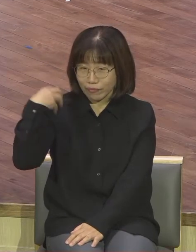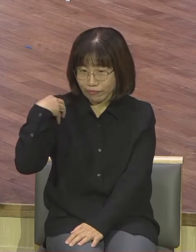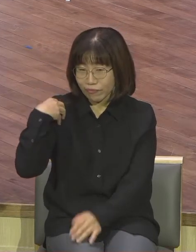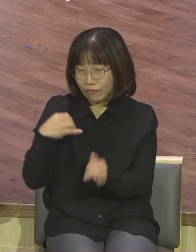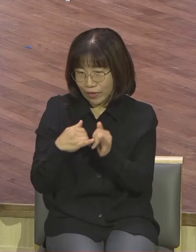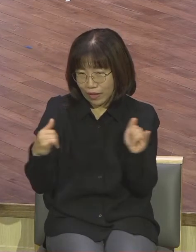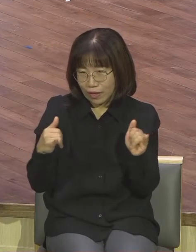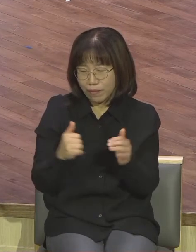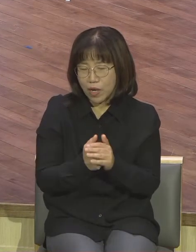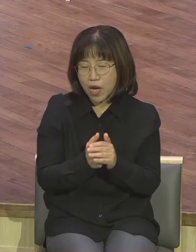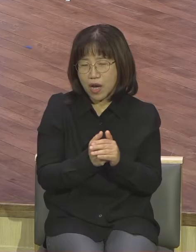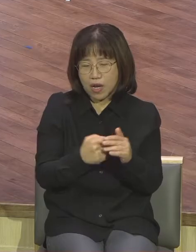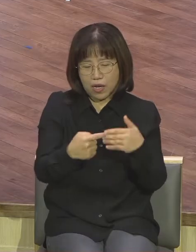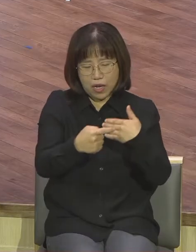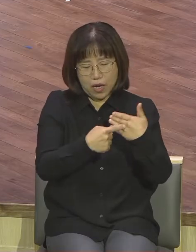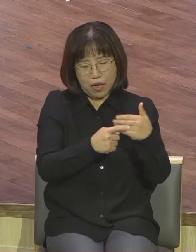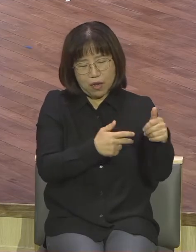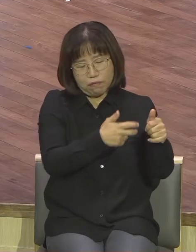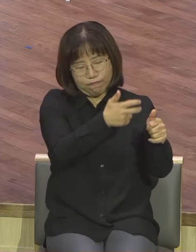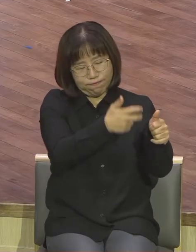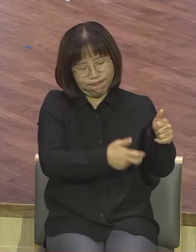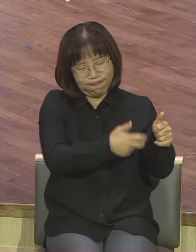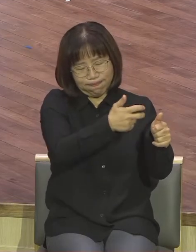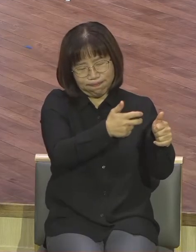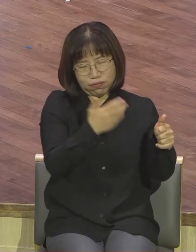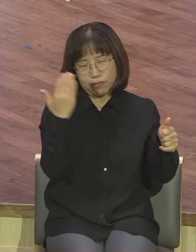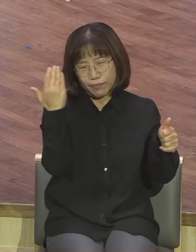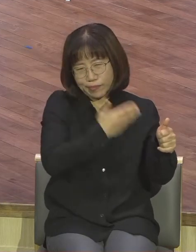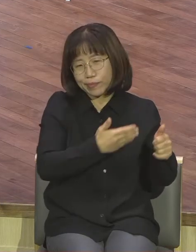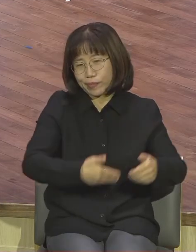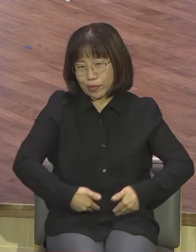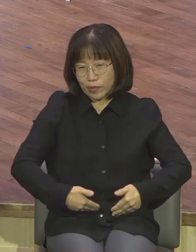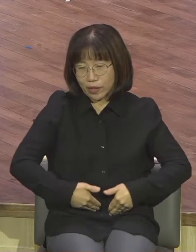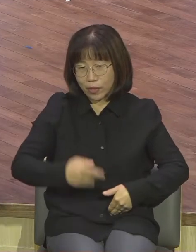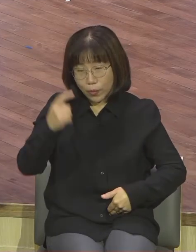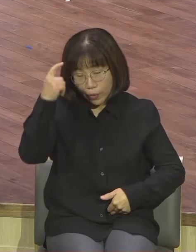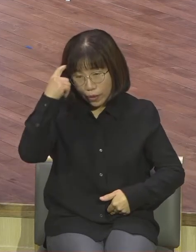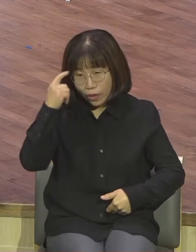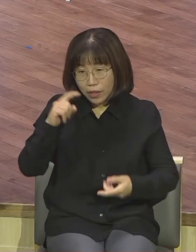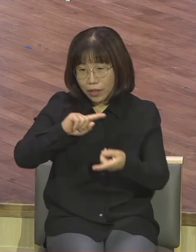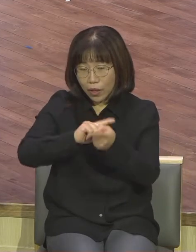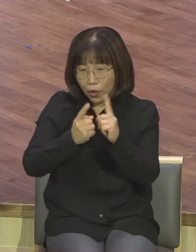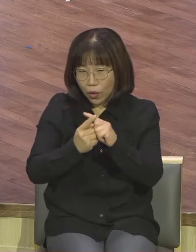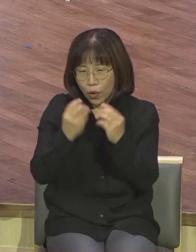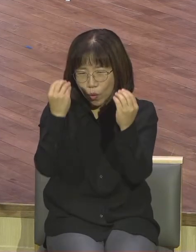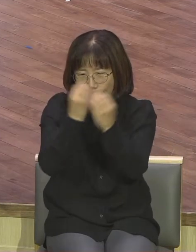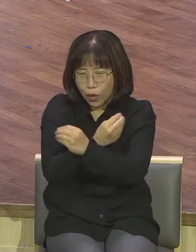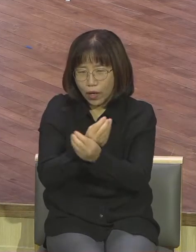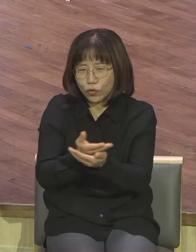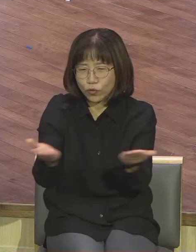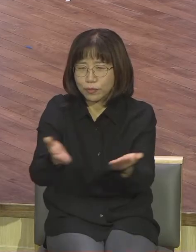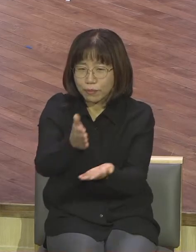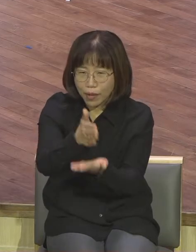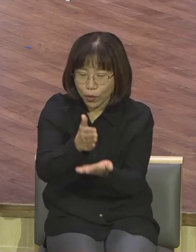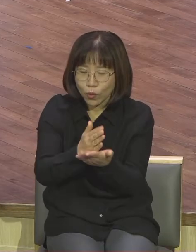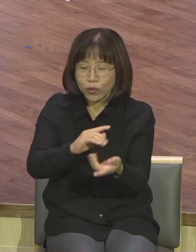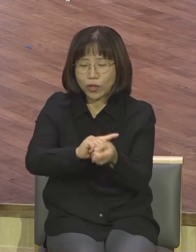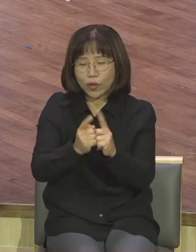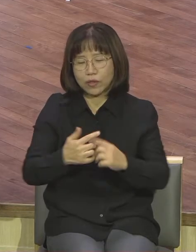교인들이 은혜 받는데 지장되게 만들면 안 돼 마음이 열린 마음으로 기쁜 마음으로 즐거운 마음으로 바라볼 때 행복하게